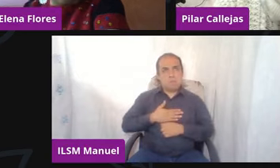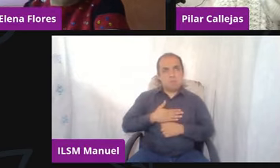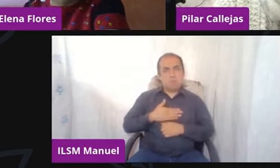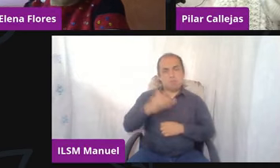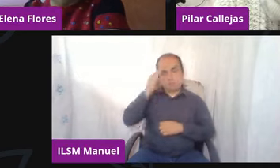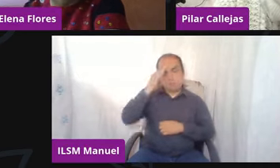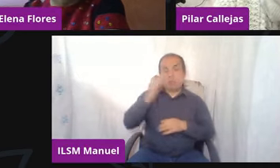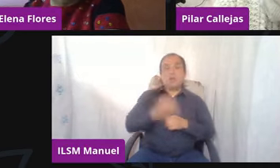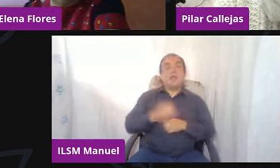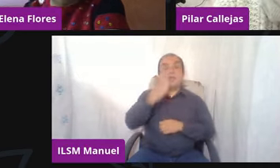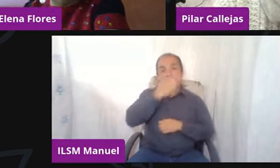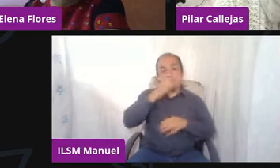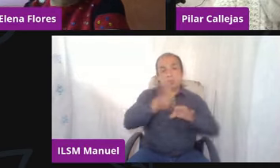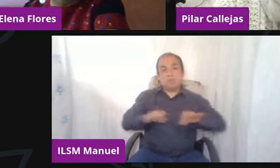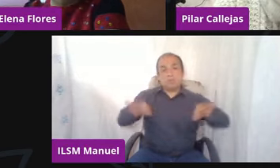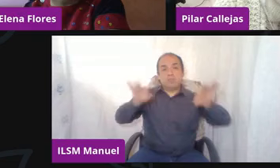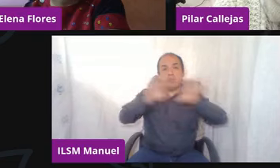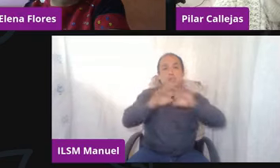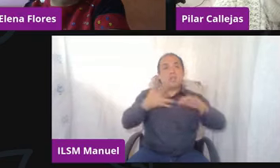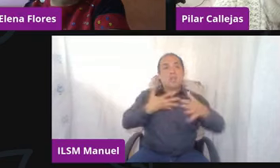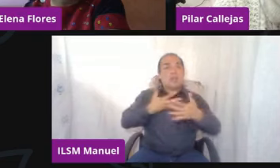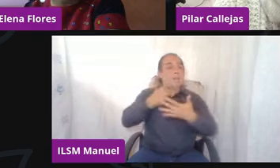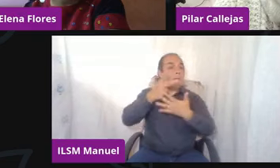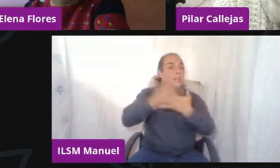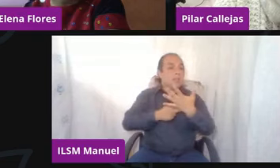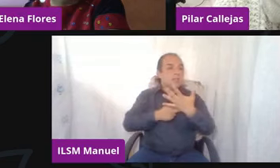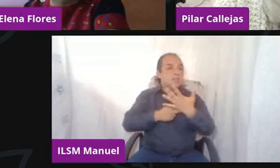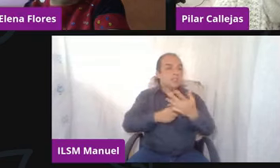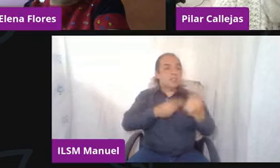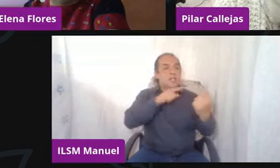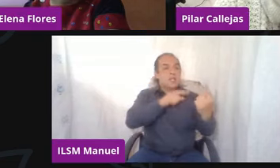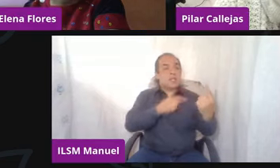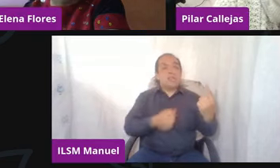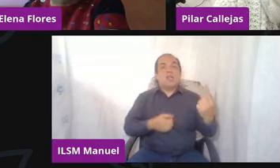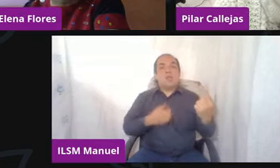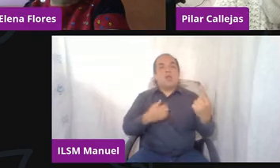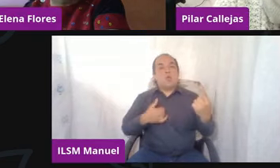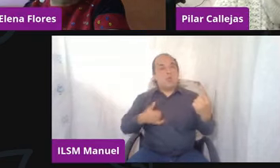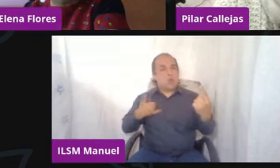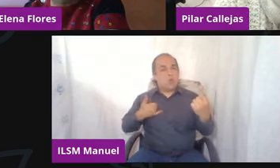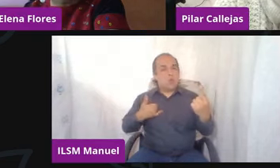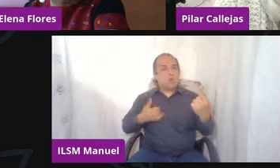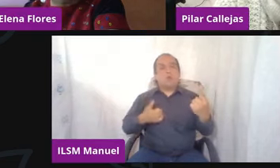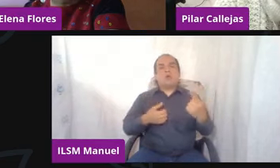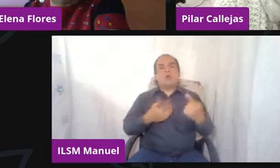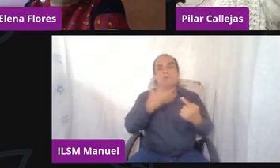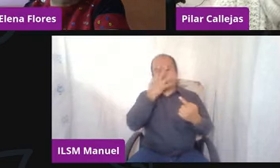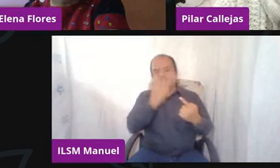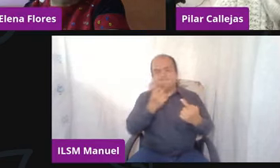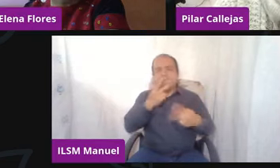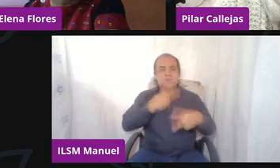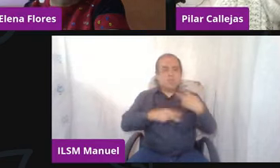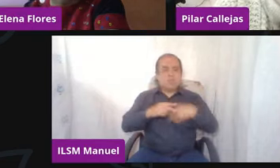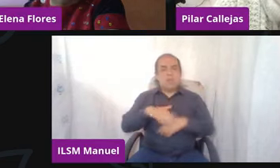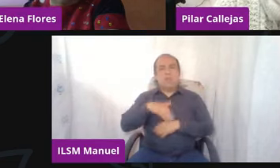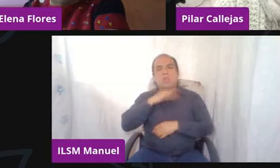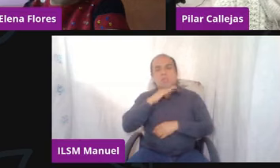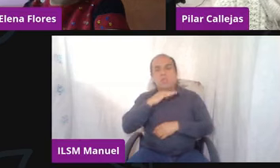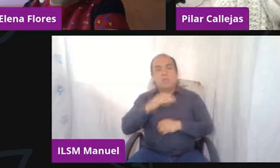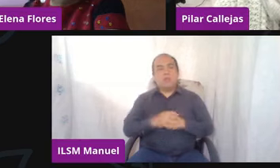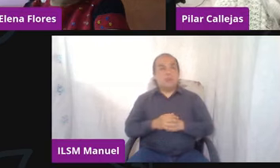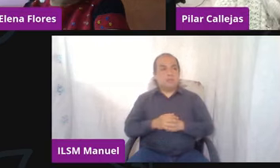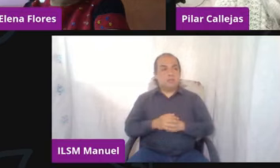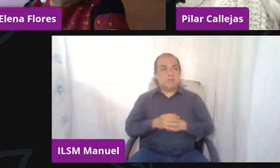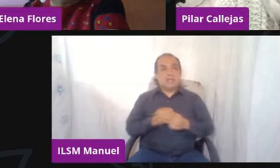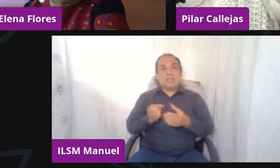O sea, a chavo triste no viene, no pone atención, le vale, se sale, ok, detectado